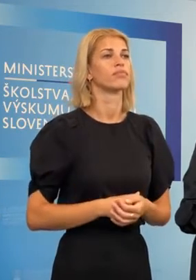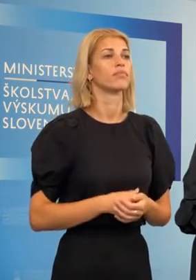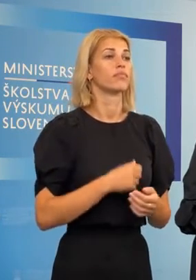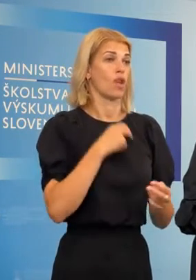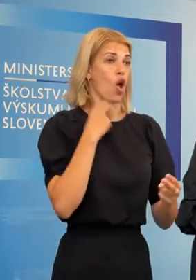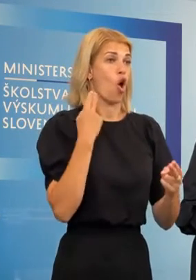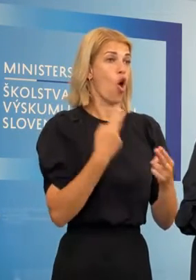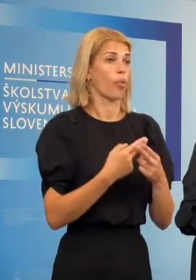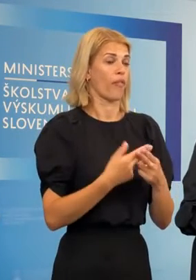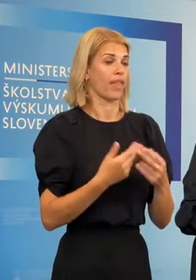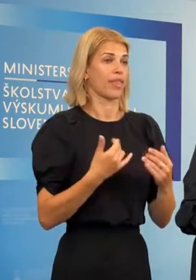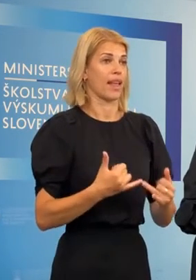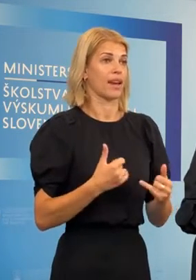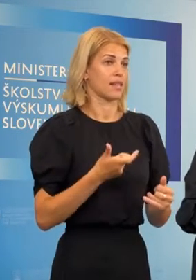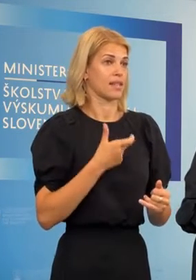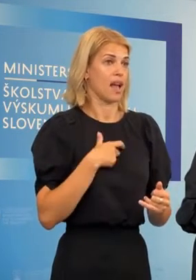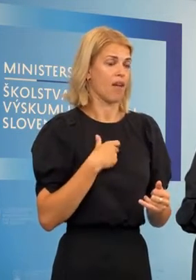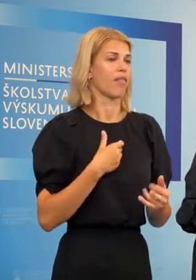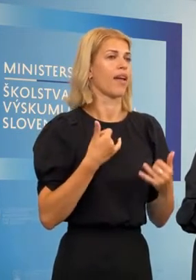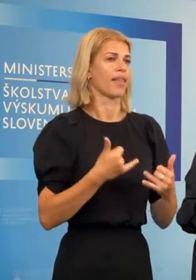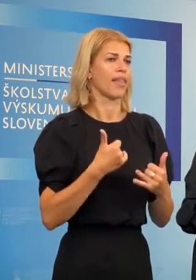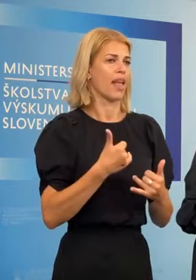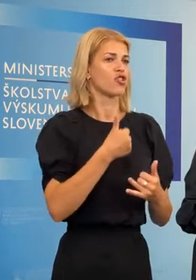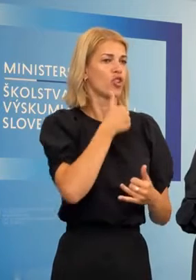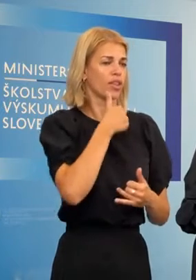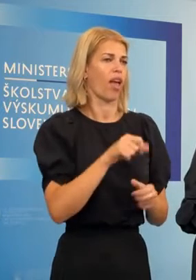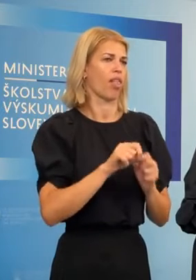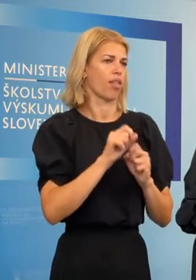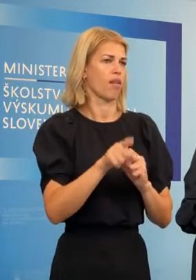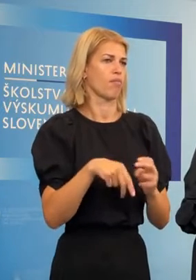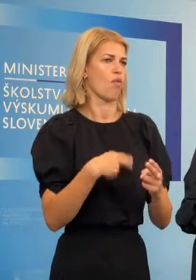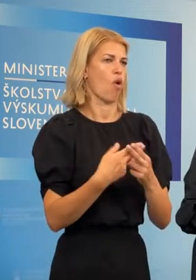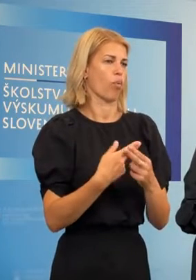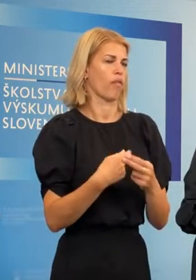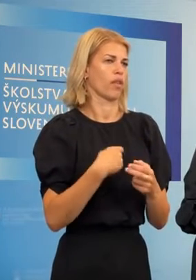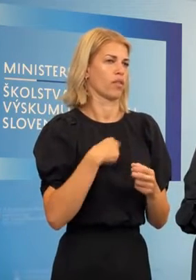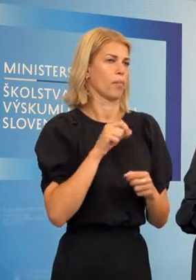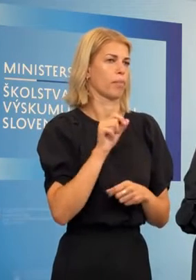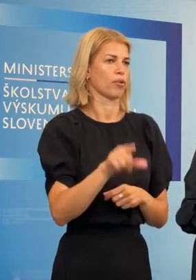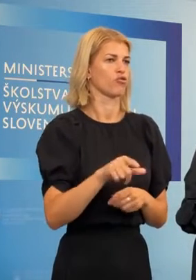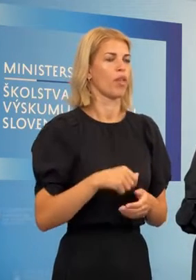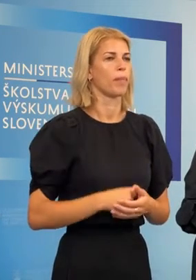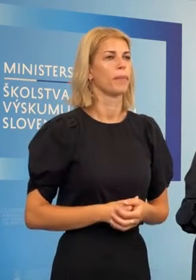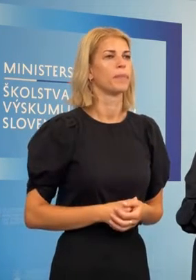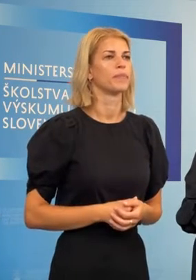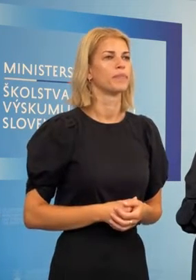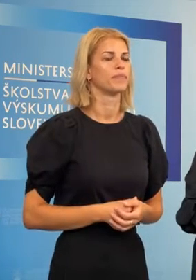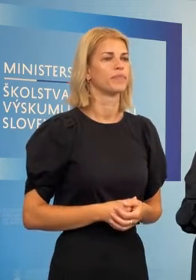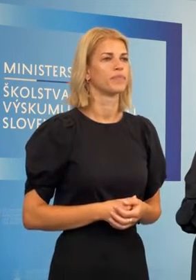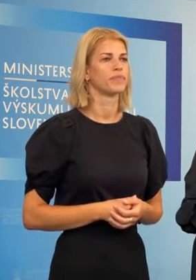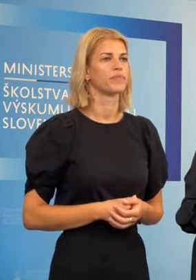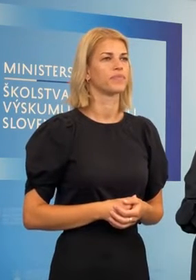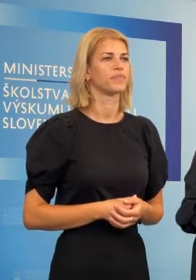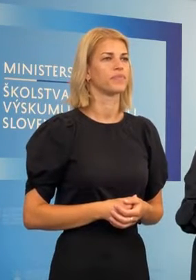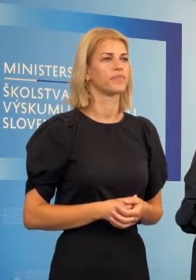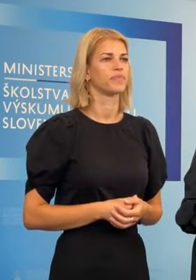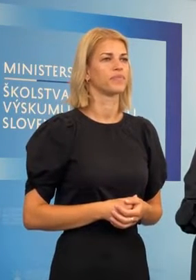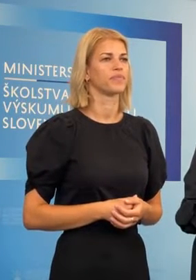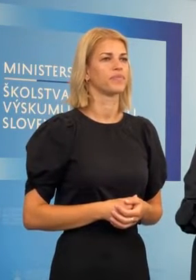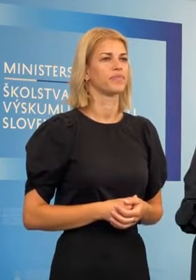odpovede nevedia teraz, tak v priebehu dnešného dňa ich získajú od kolegovcov z oblasti, zo sekcie vysokého školstva.